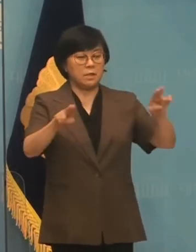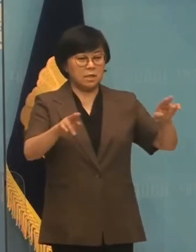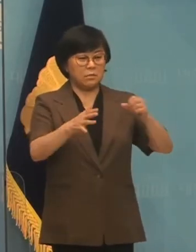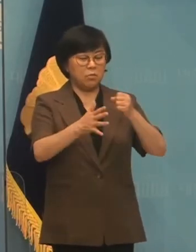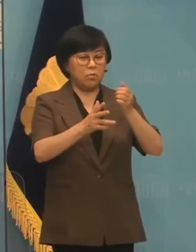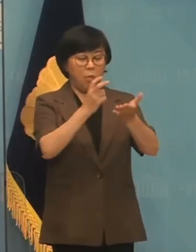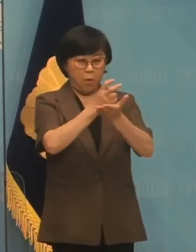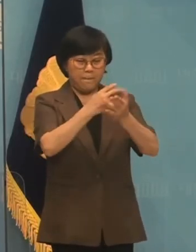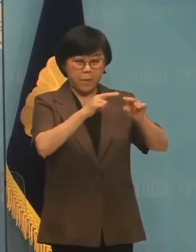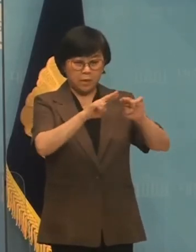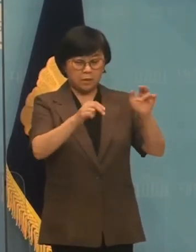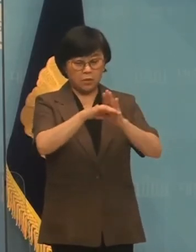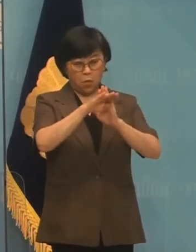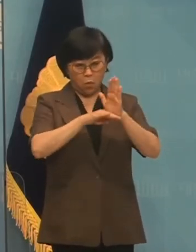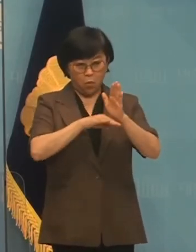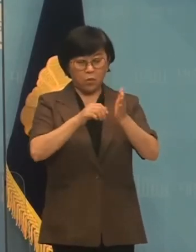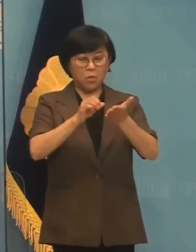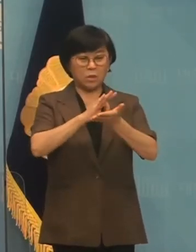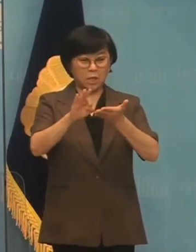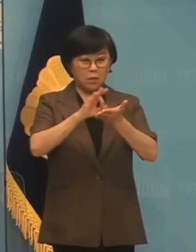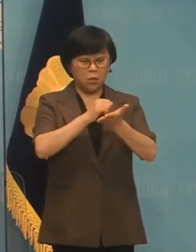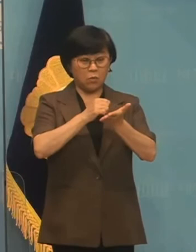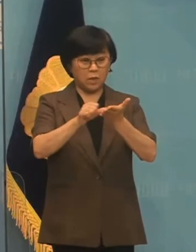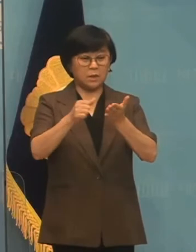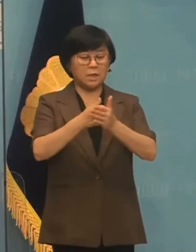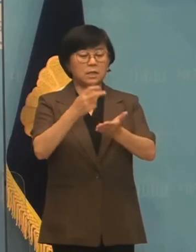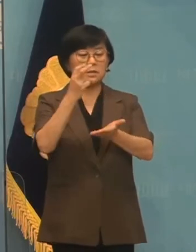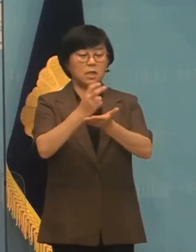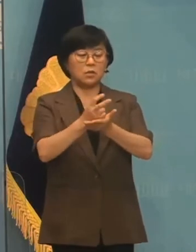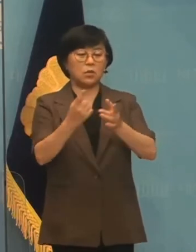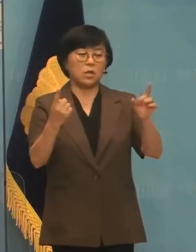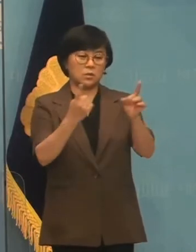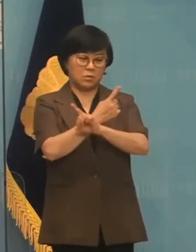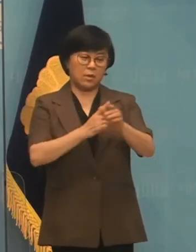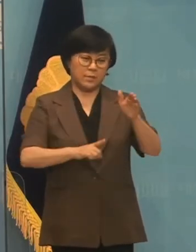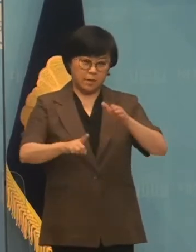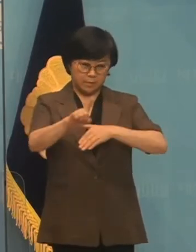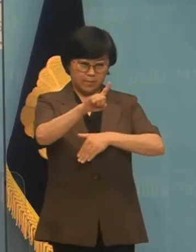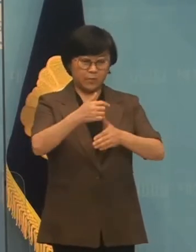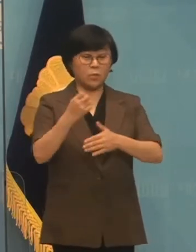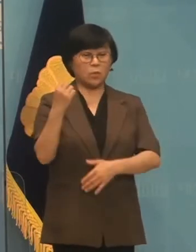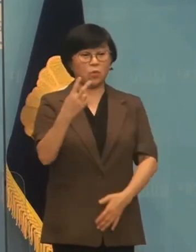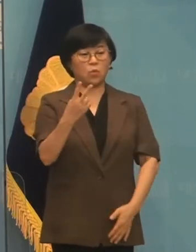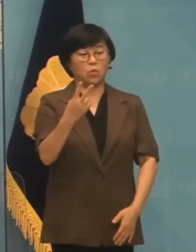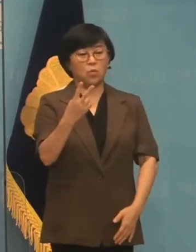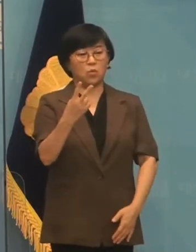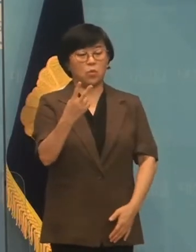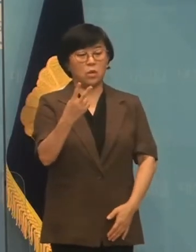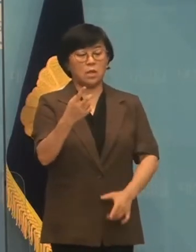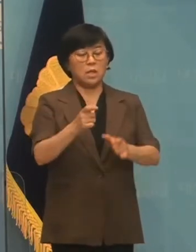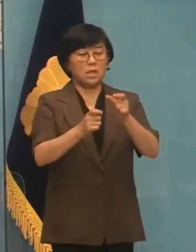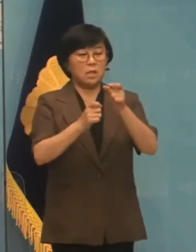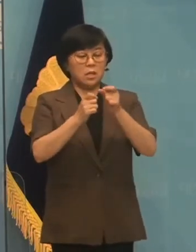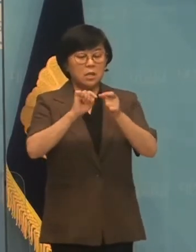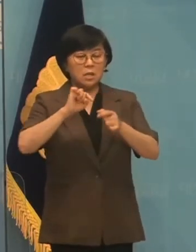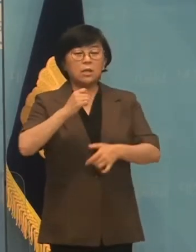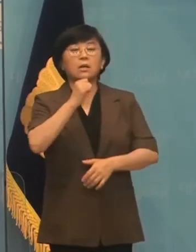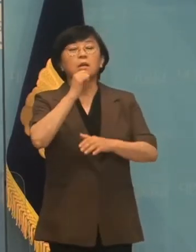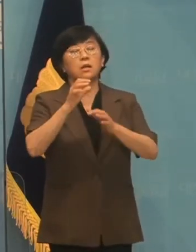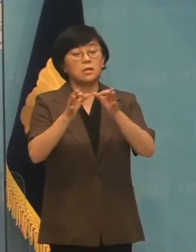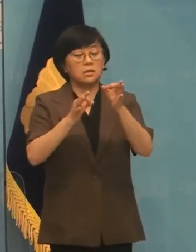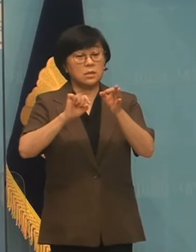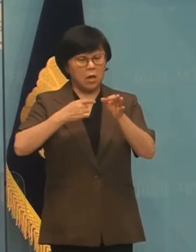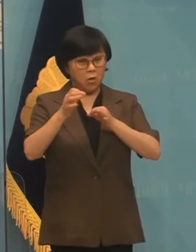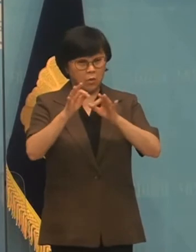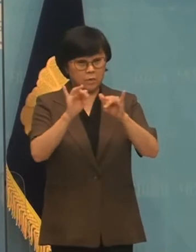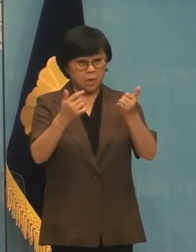업종별 착용 적용장 삭제 등 제도 개선에 적극 나서겠습니다. 또한 영세 자영업자 부담을 벌어주기